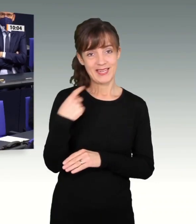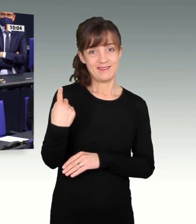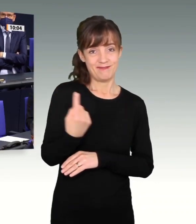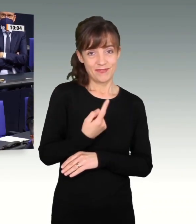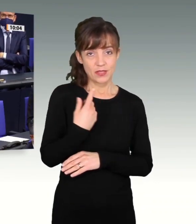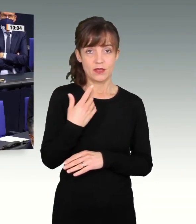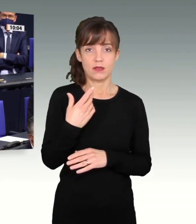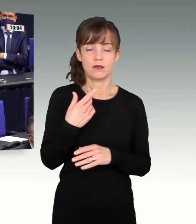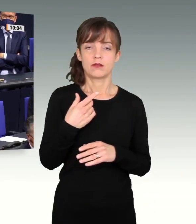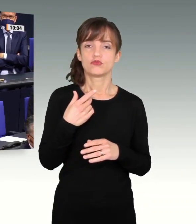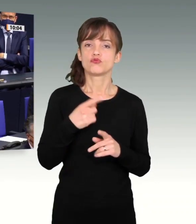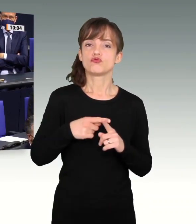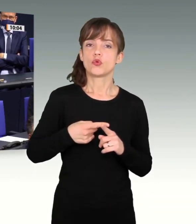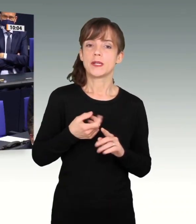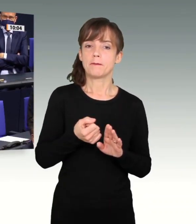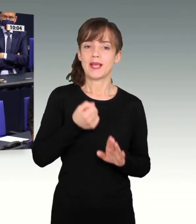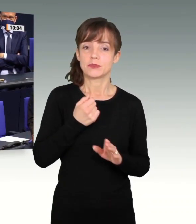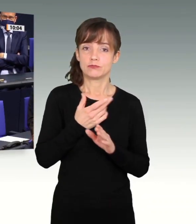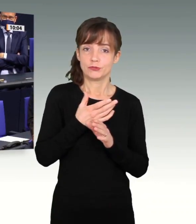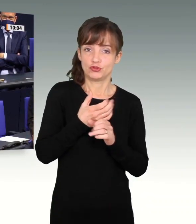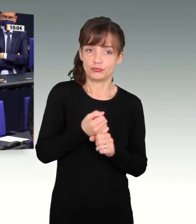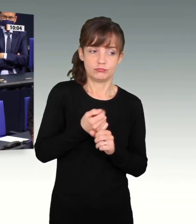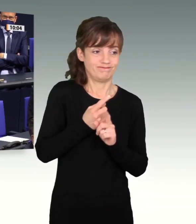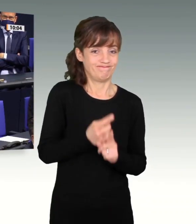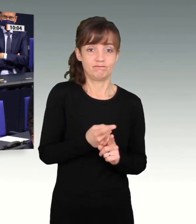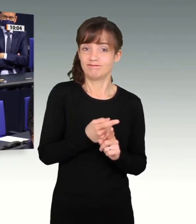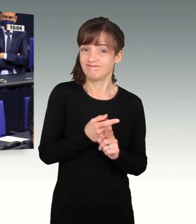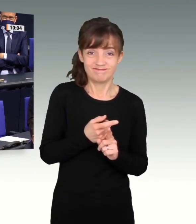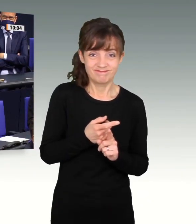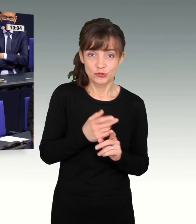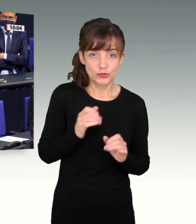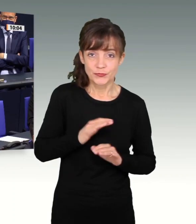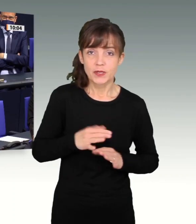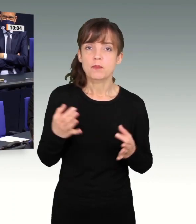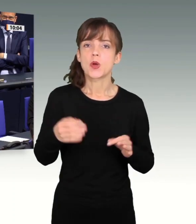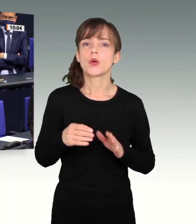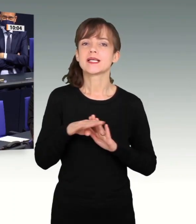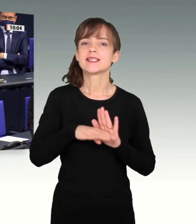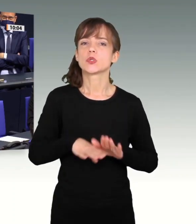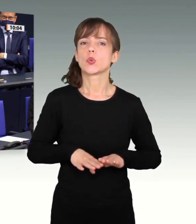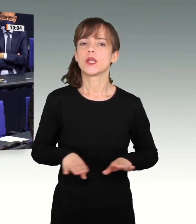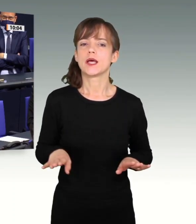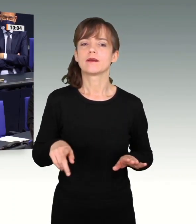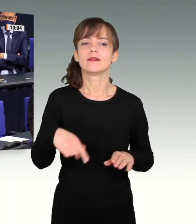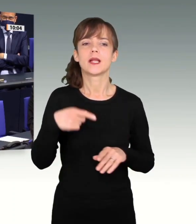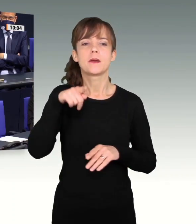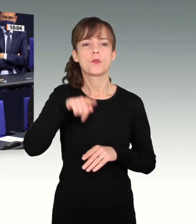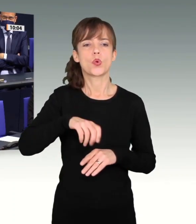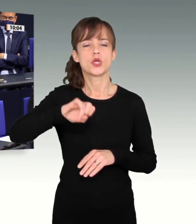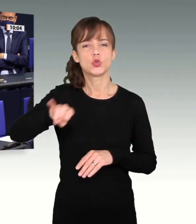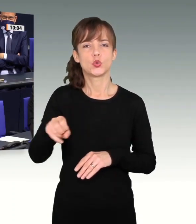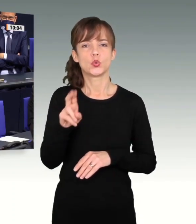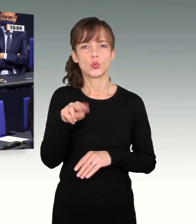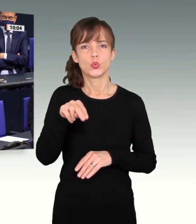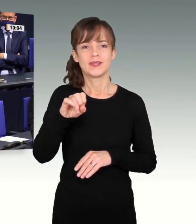Schuldenbremse nicht einhalten müssen, brauchen wir dafür eine gesetzliche Grundlage. Im Juni hat der Stabilitätsrat aber sehr deutlich gesagt, wir